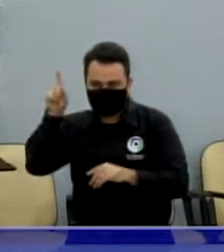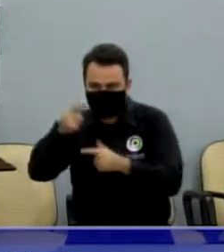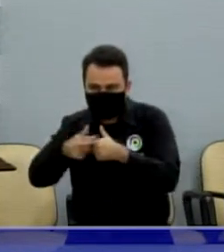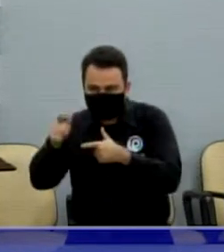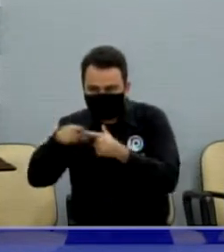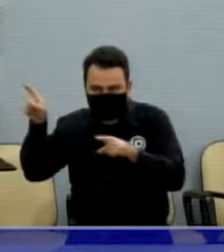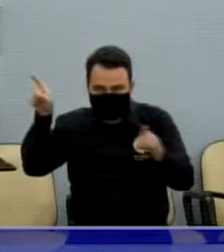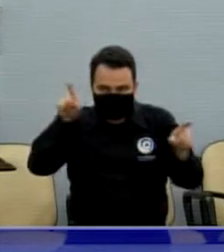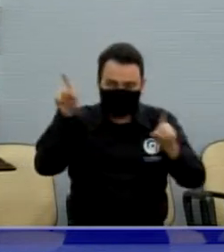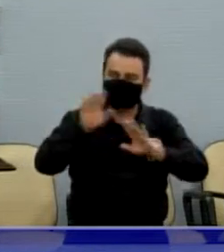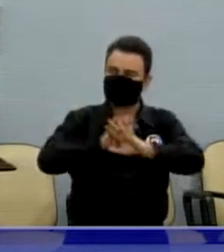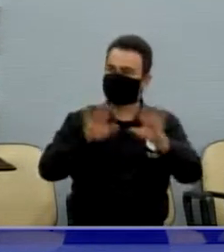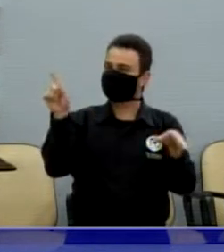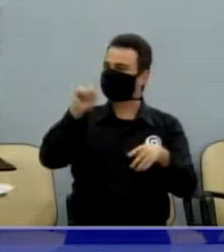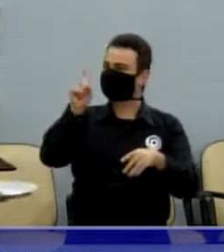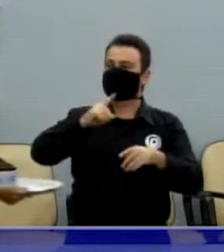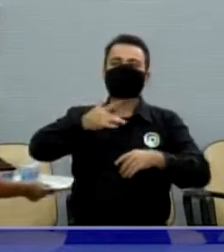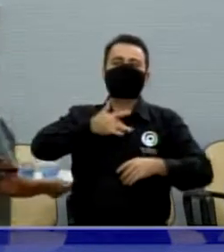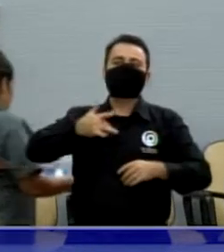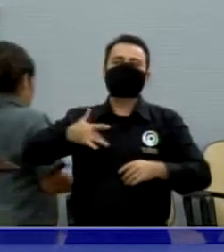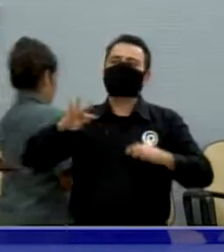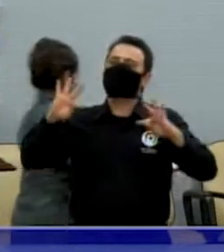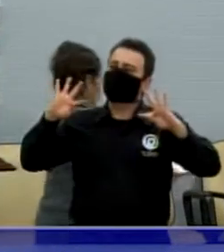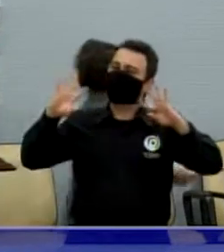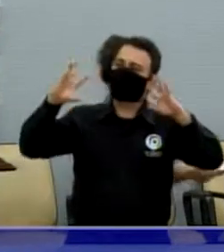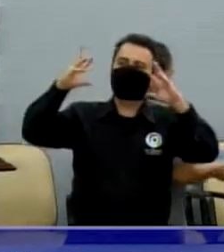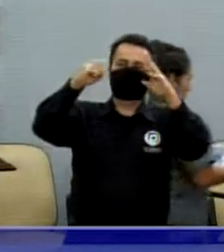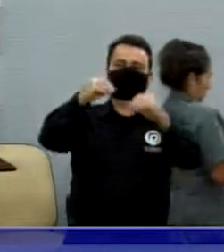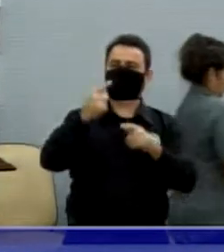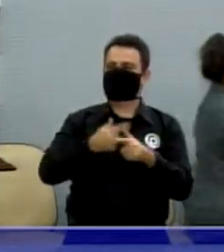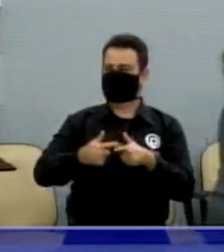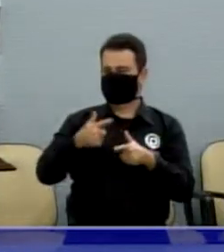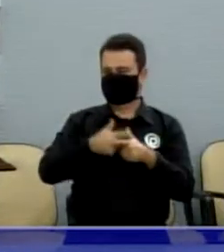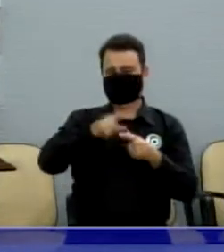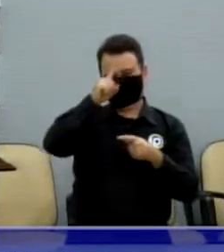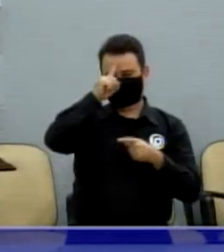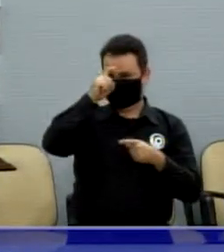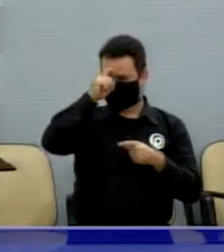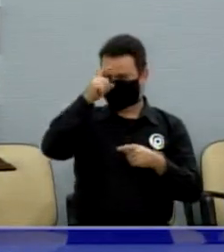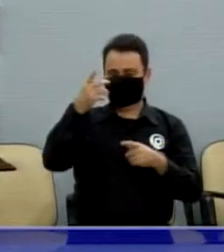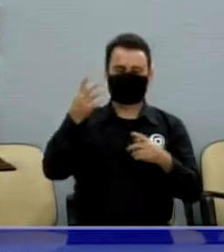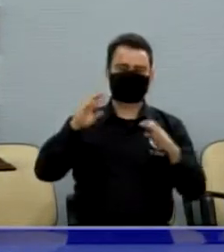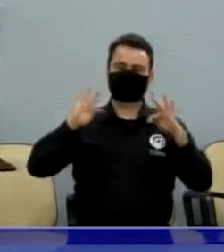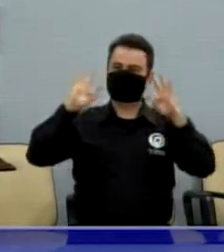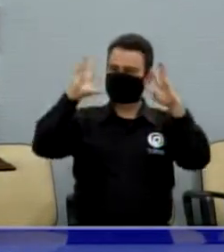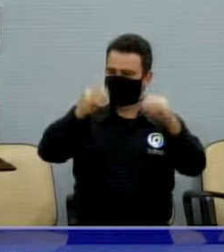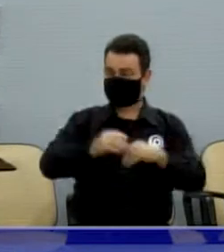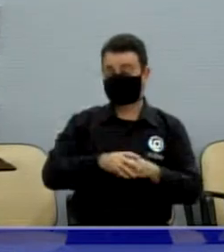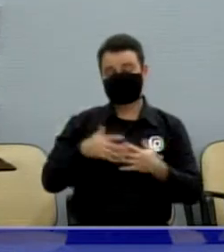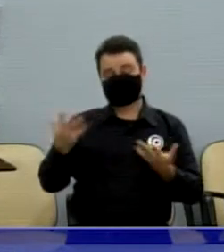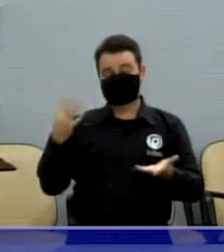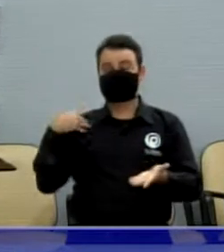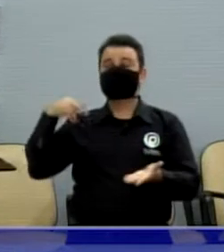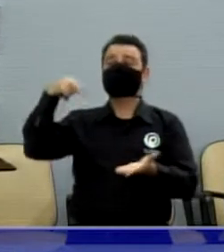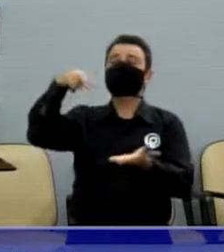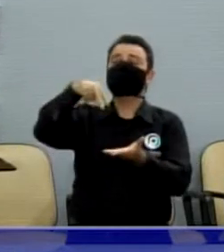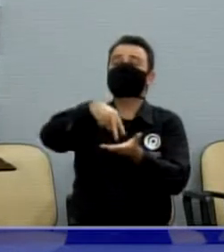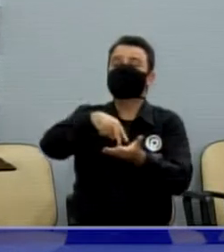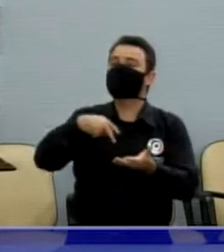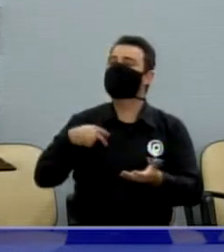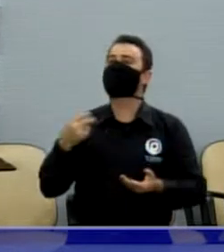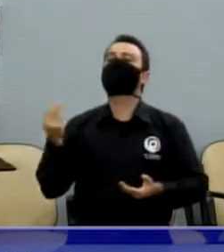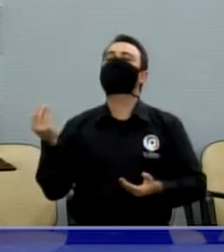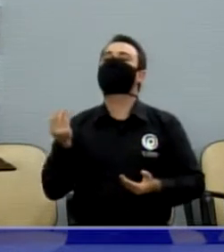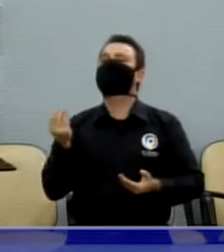eu acho que a saúde em geral está com problema. Mas hoje eu vim aqui, além de tudo isso, falar um pouquinho